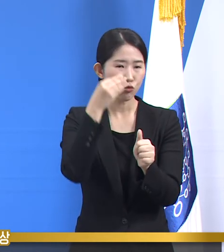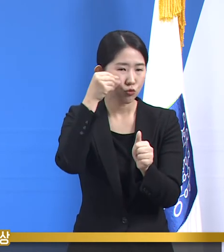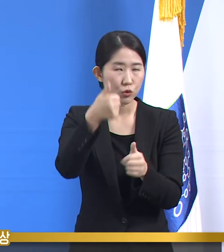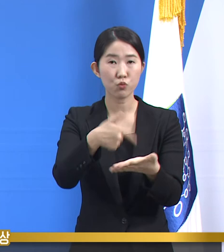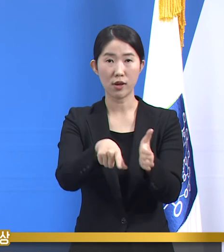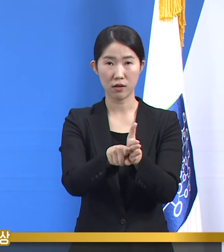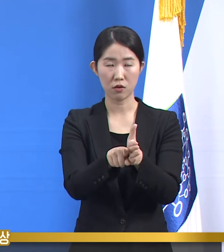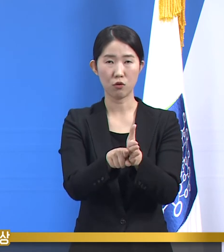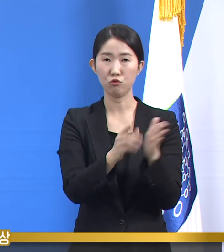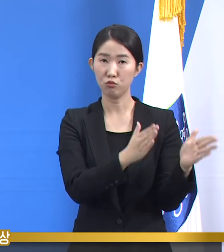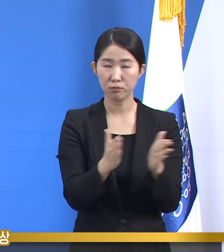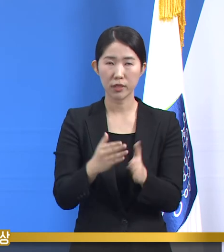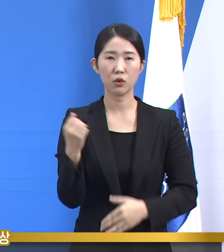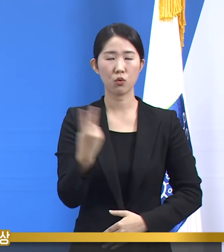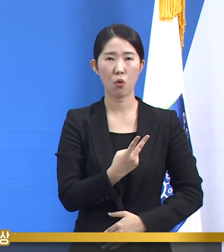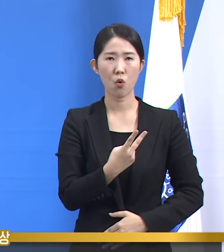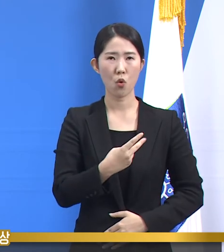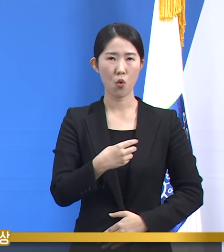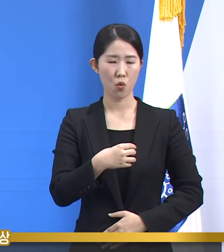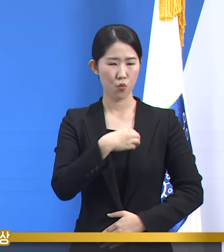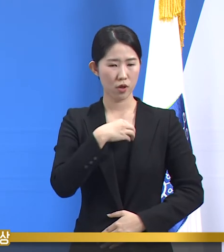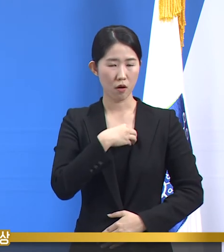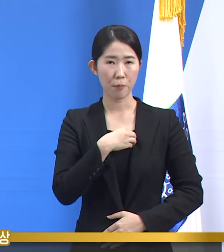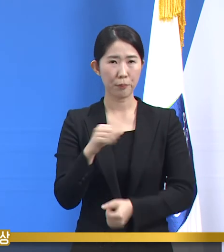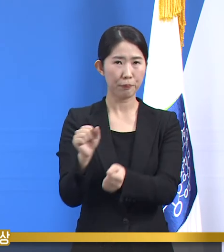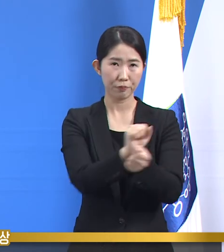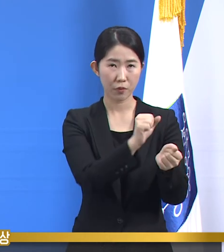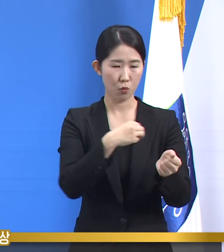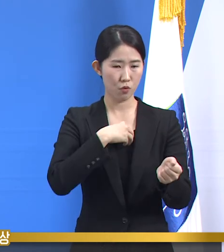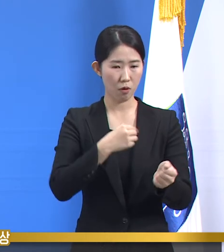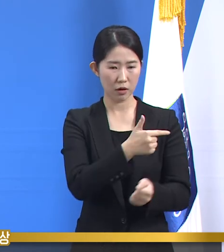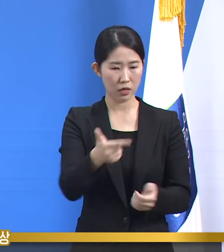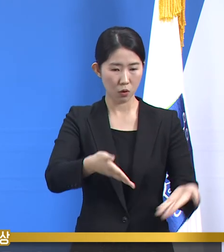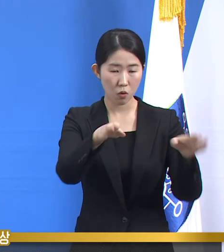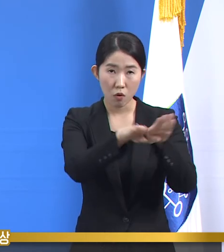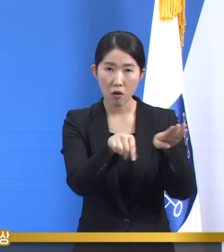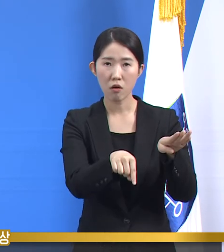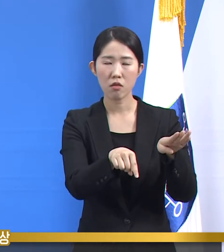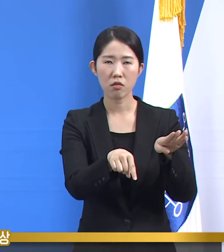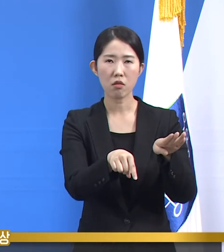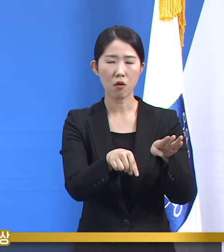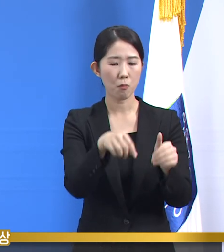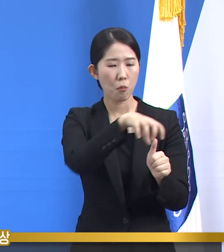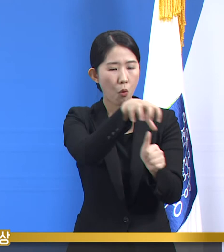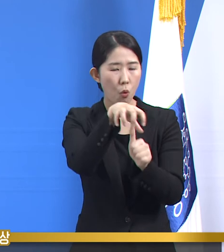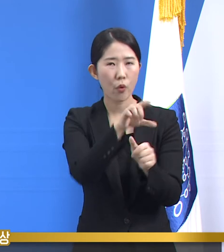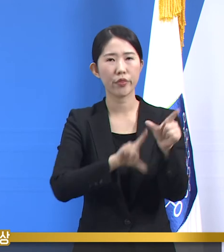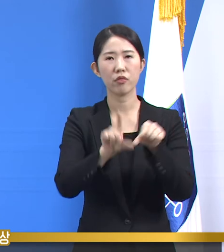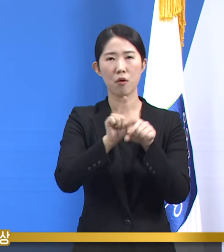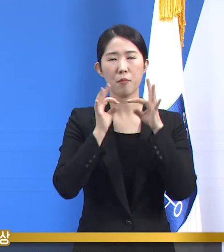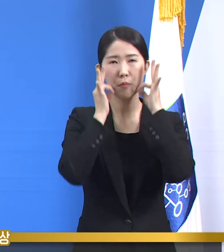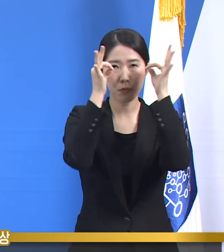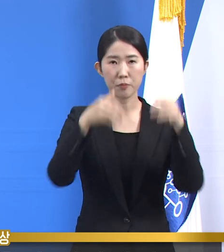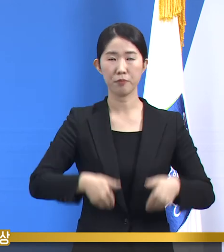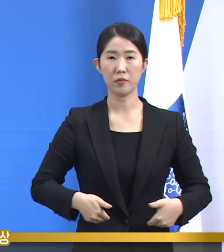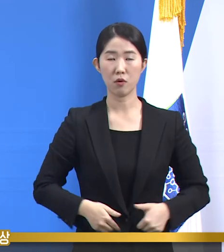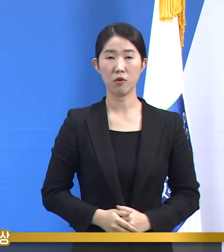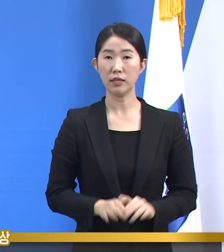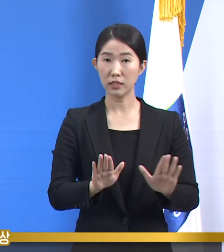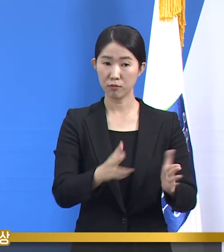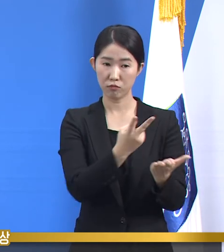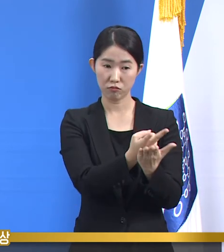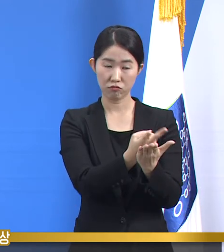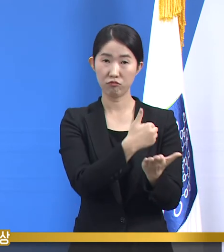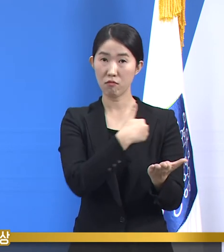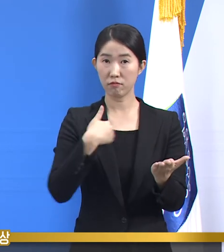확충과 고위험 시설 보호에 특별히 집중할 것입니다. 치료 병상 여유가 다소 생겼을 때 우리가 할 일은 다음